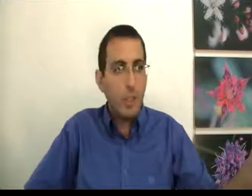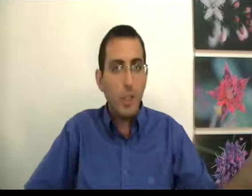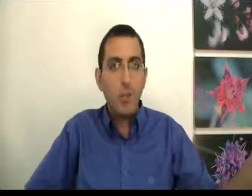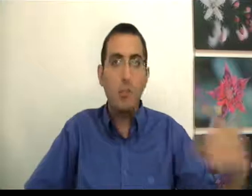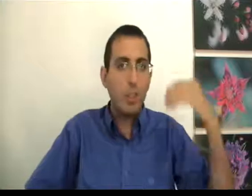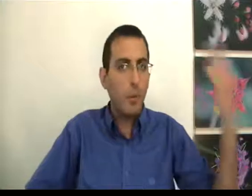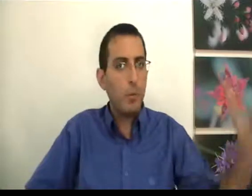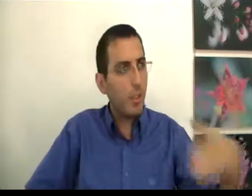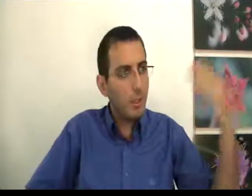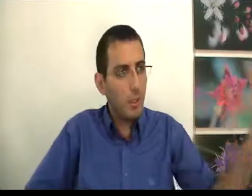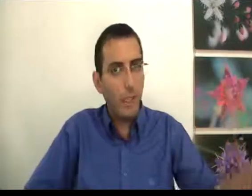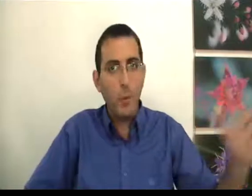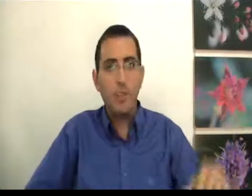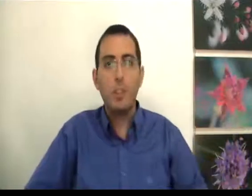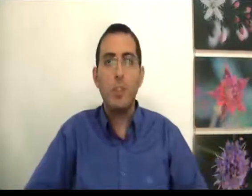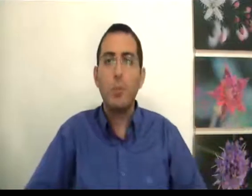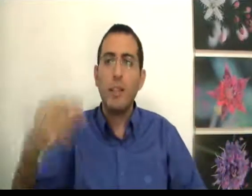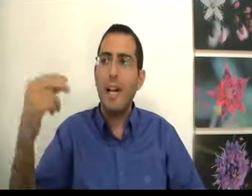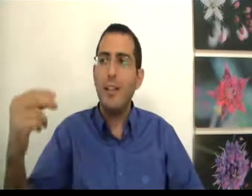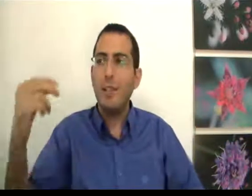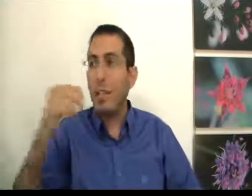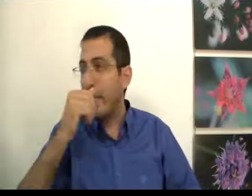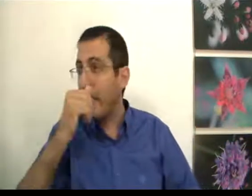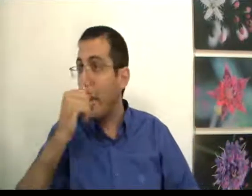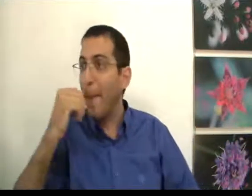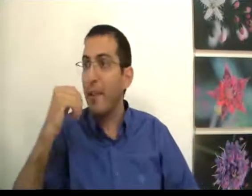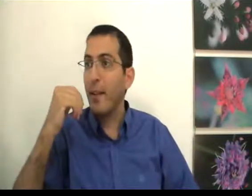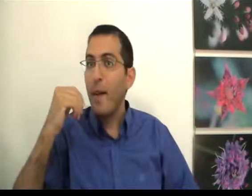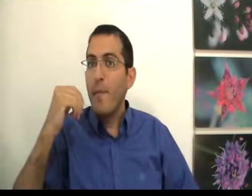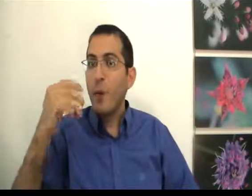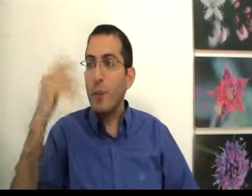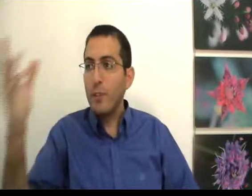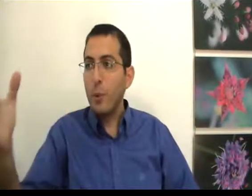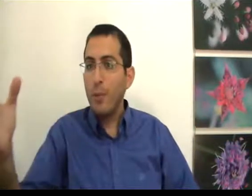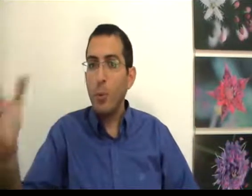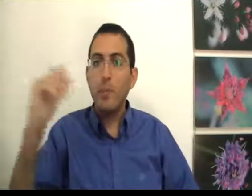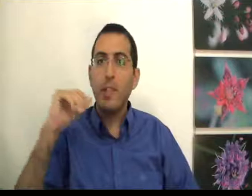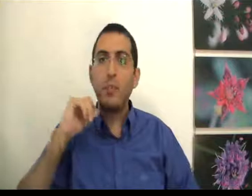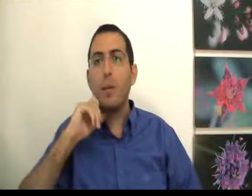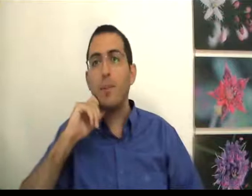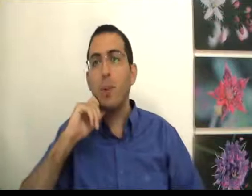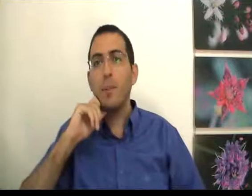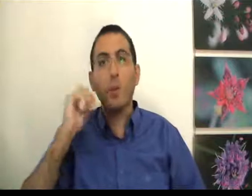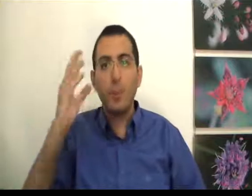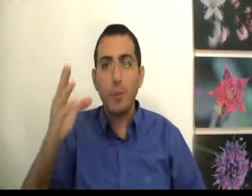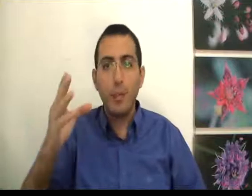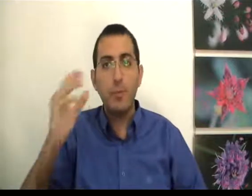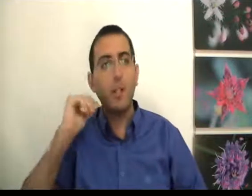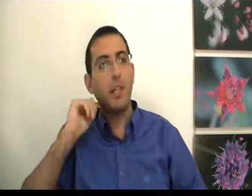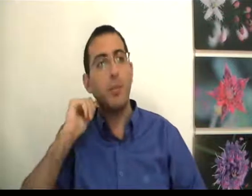ותשעים אחוז, תגיד ותשעים אחוז, אתה לא מרוצה, תגיד לא מרוצה ותשעים אחוז אל תפחד להגיד את האמת, אתה חושב שכולם טועים, תגיד כולם טועים, אתה חושב שכולם צודקים, תגיד